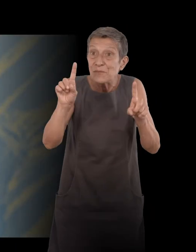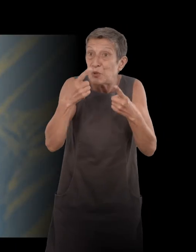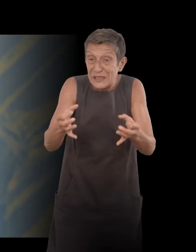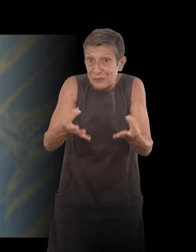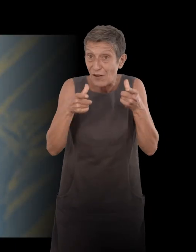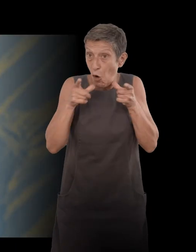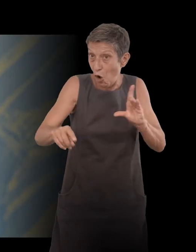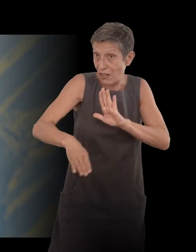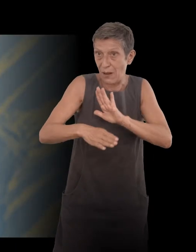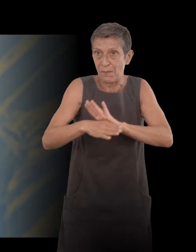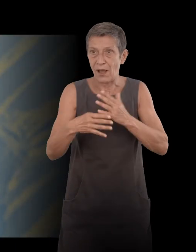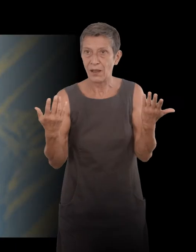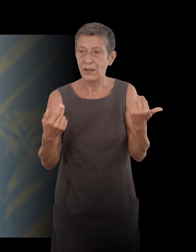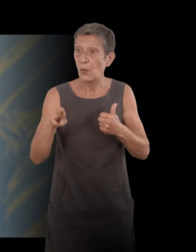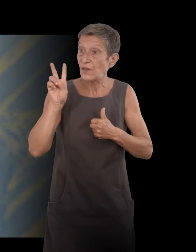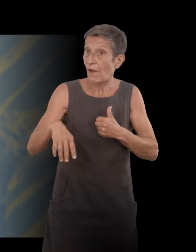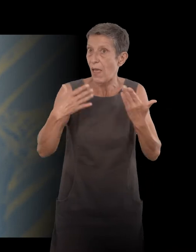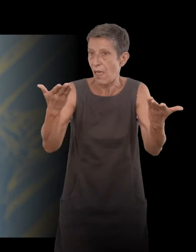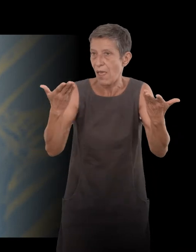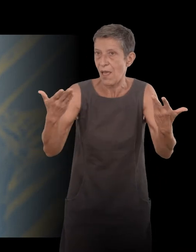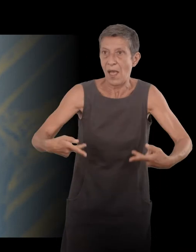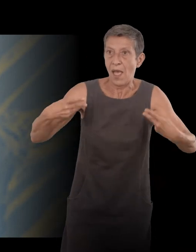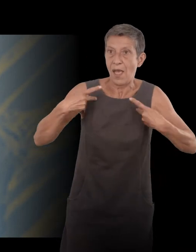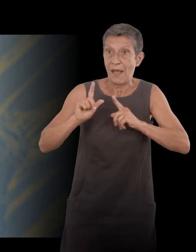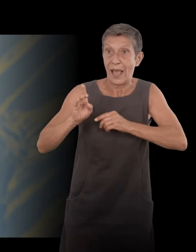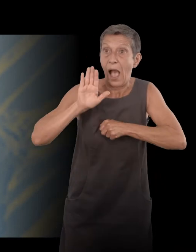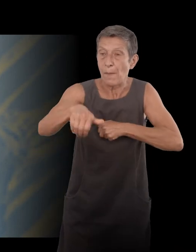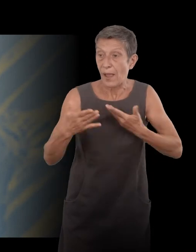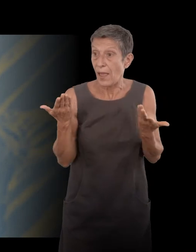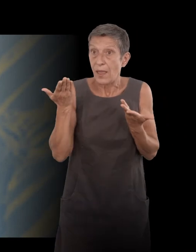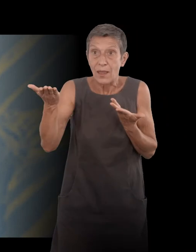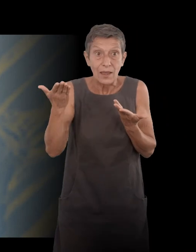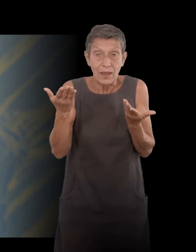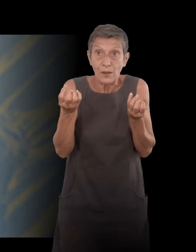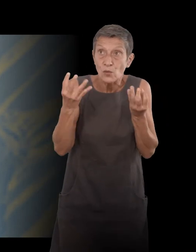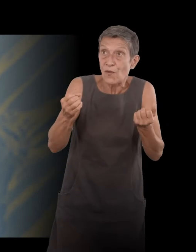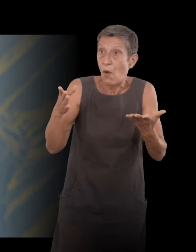'après la guerre, on parlait beaucoup en yiddish. Donc je veux qu'on entende cette langue, cette musique.